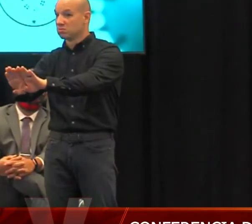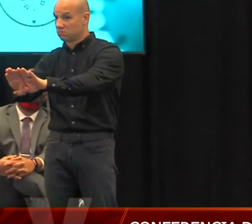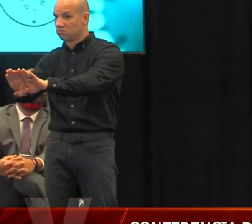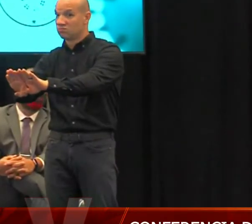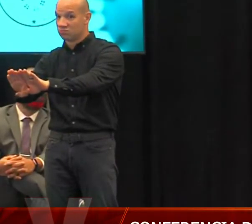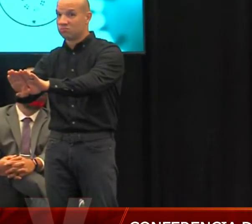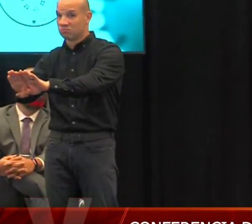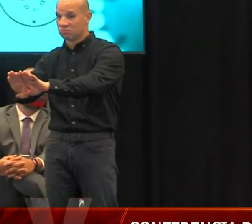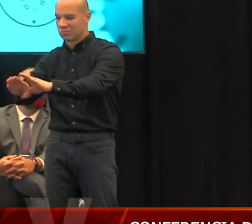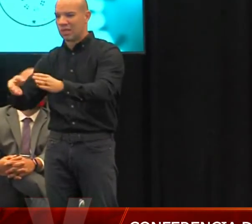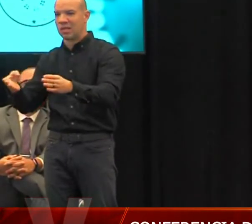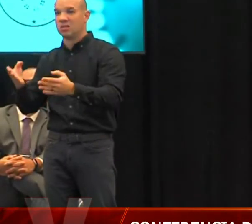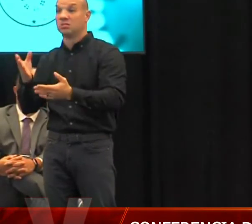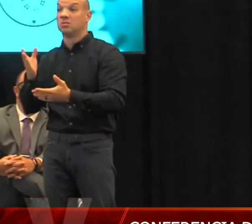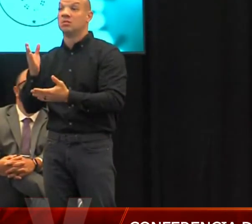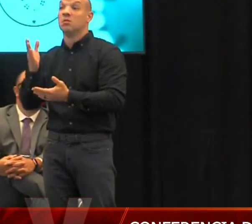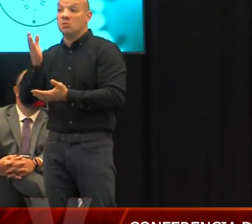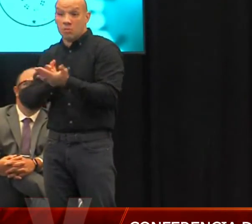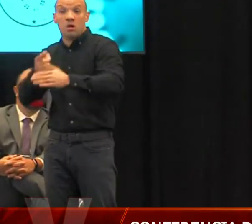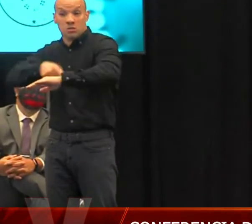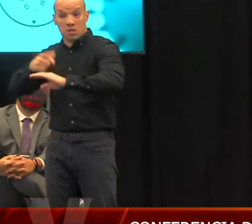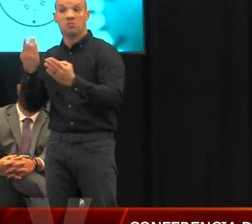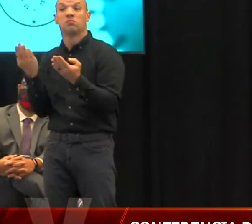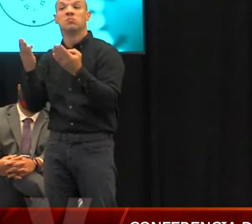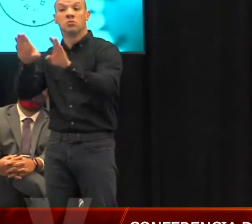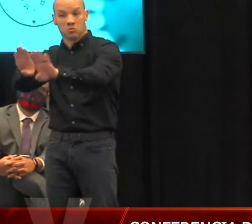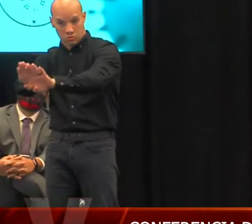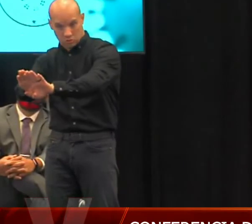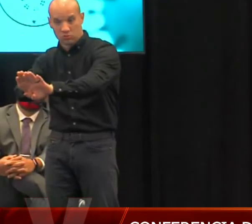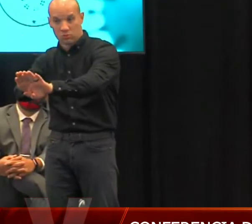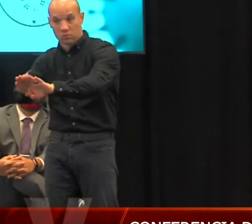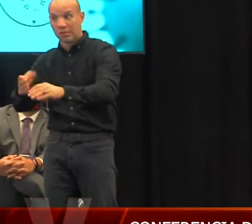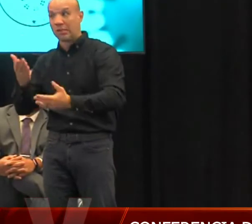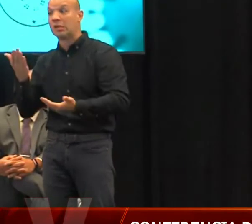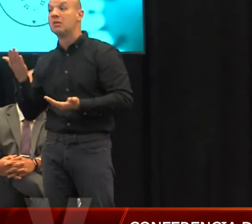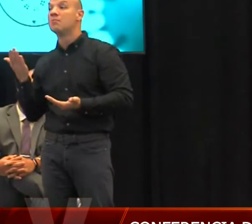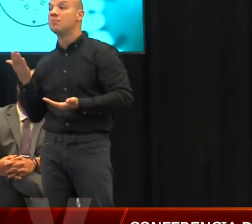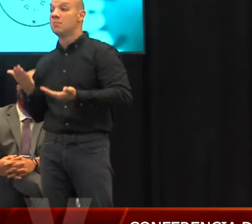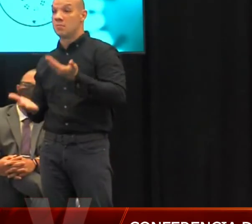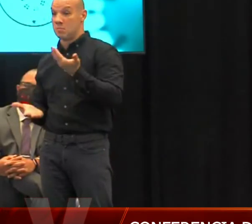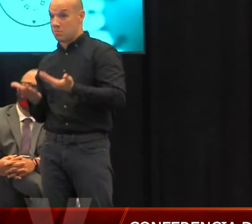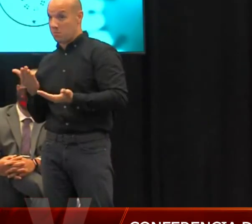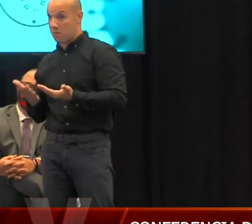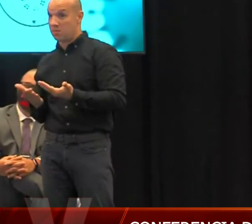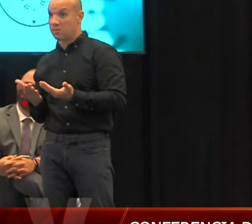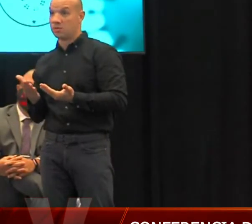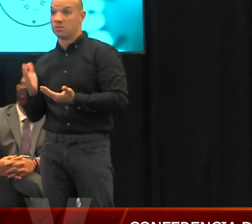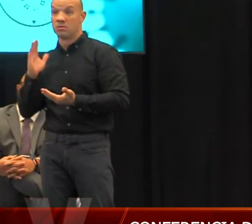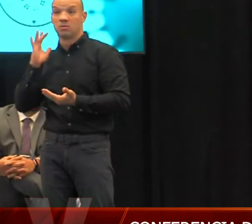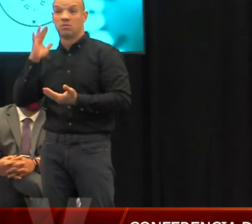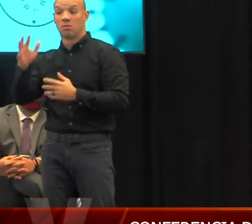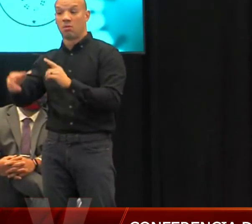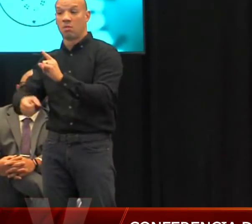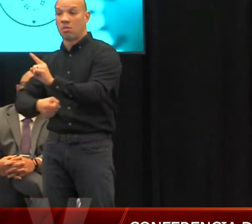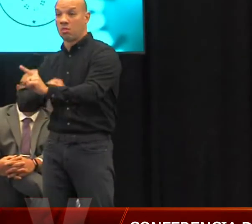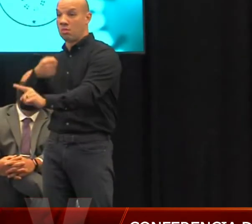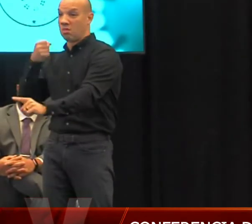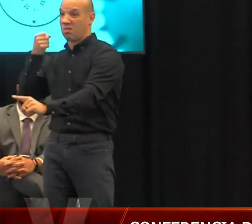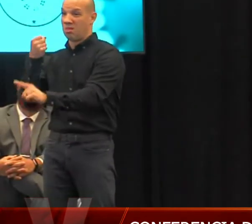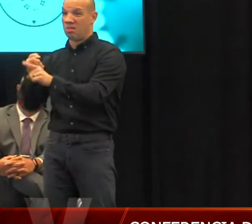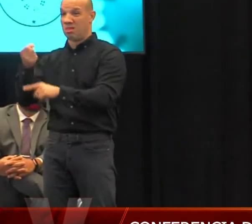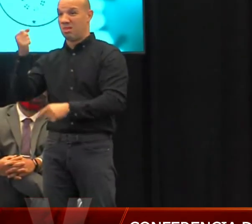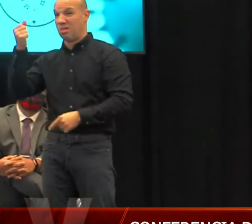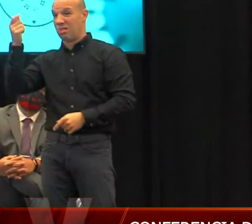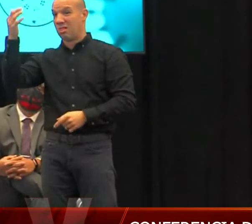parciales y que pueden llegar tal vez a tener impactos a largo plazo, no